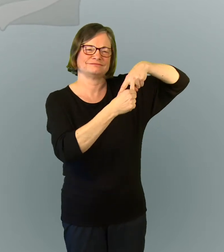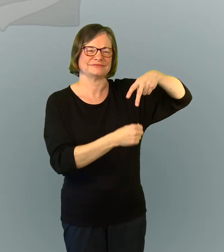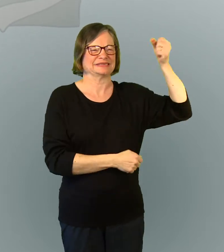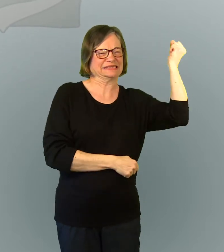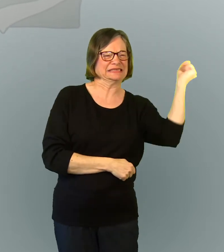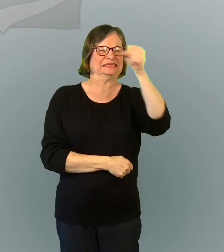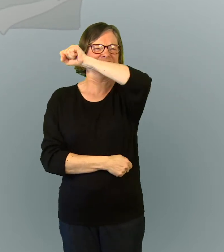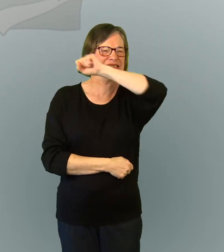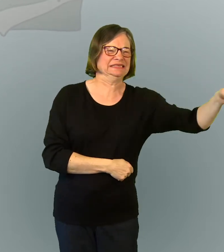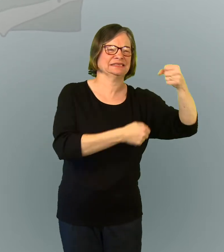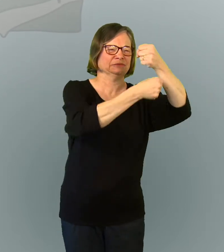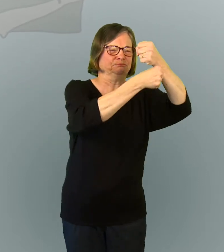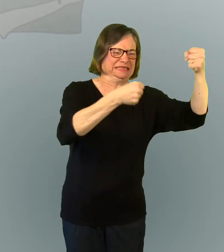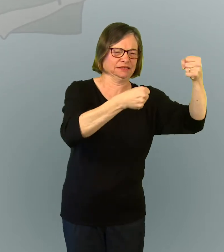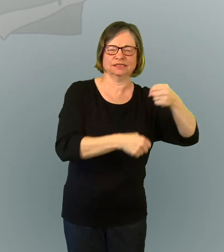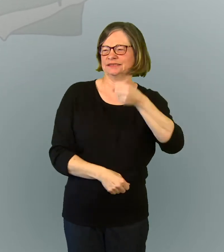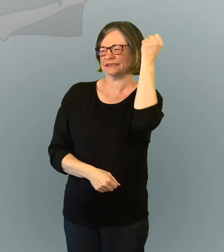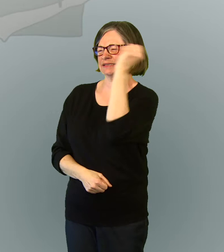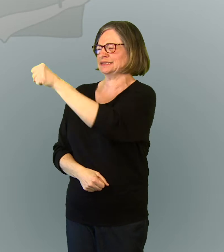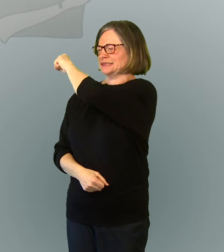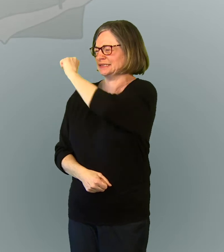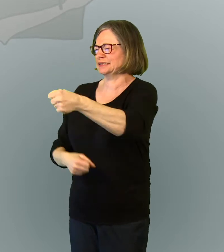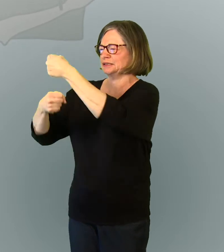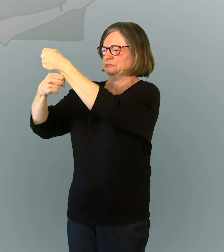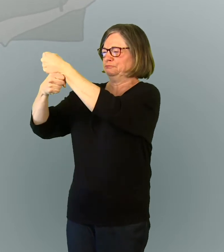Ils cassent les jambes du premier, puis celles du deuxième.